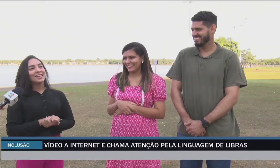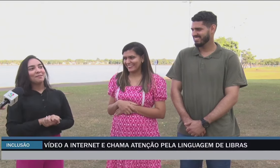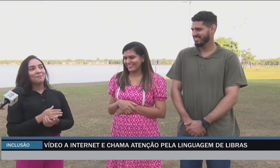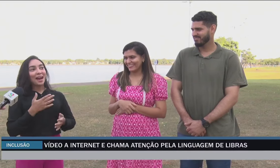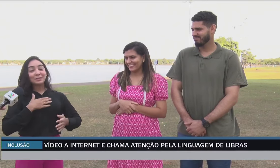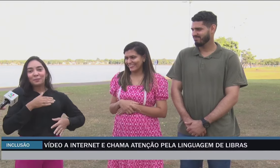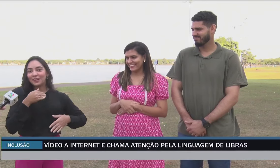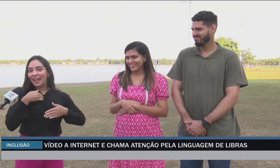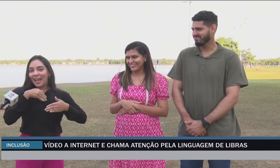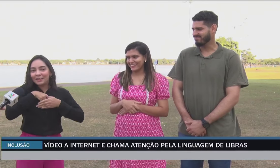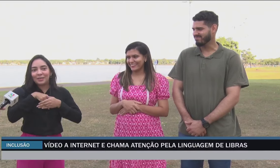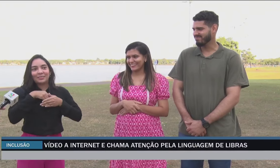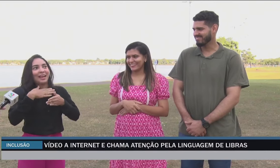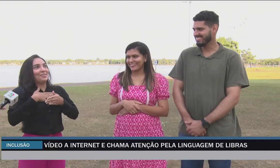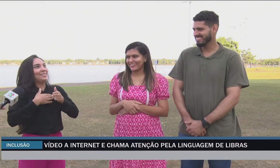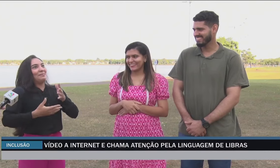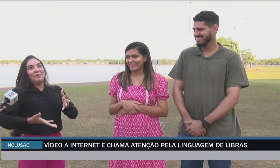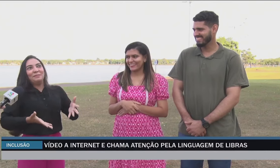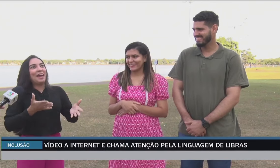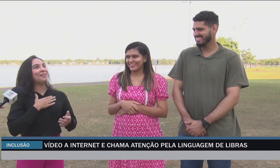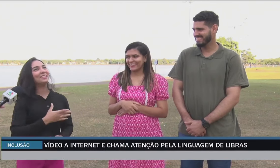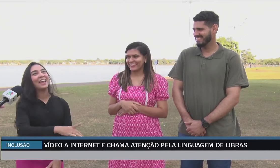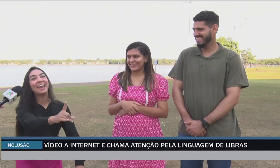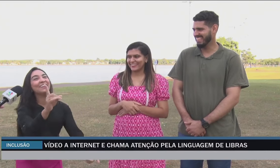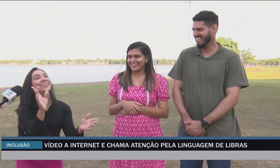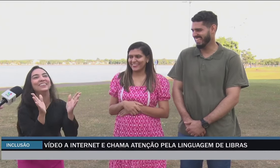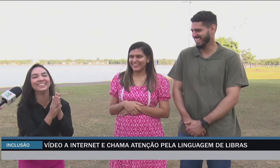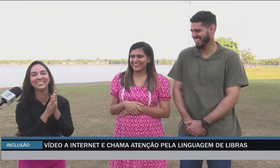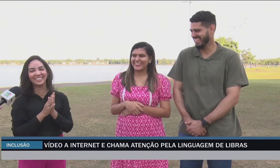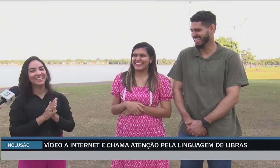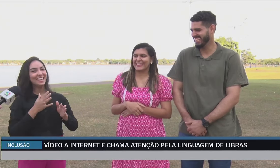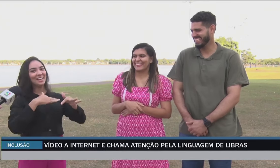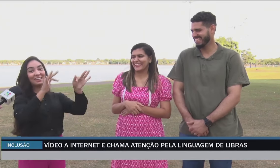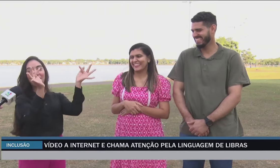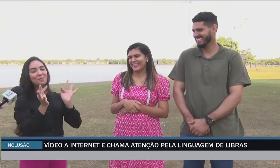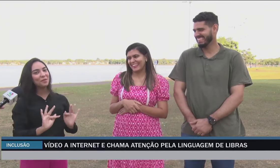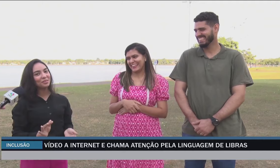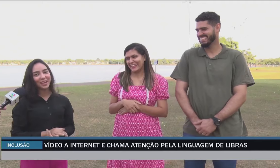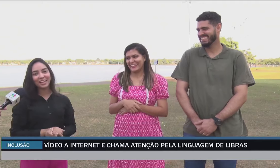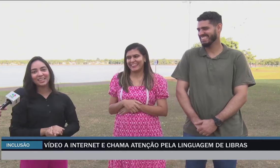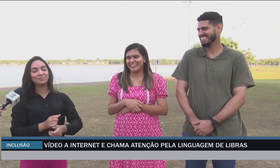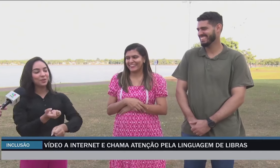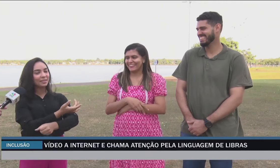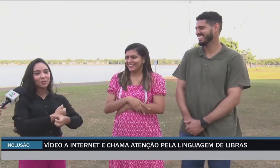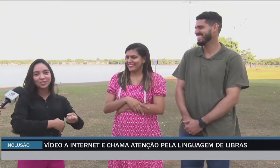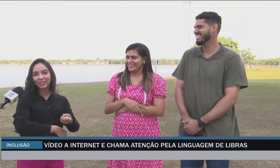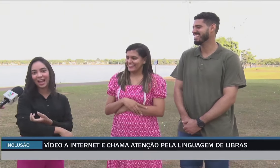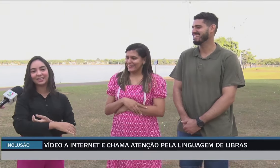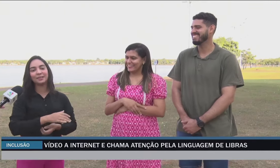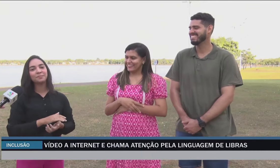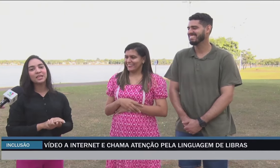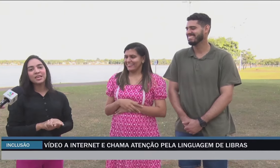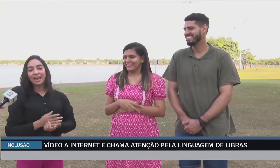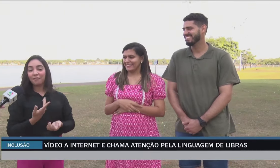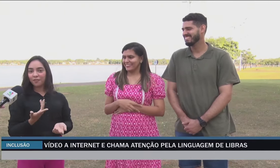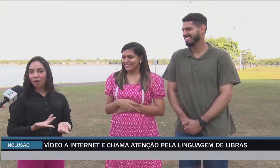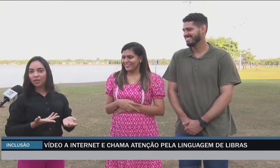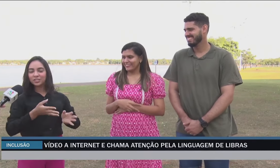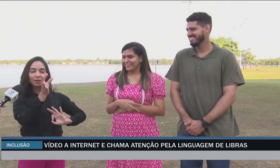Mas por dentro eu estava tipo, meu Deus! Eu estava muito feliz, muito emocionada. E aí foi onde eu